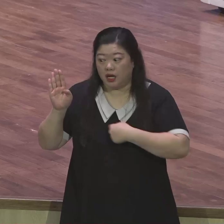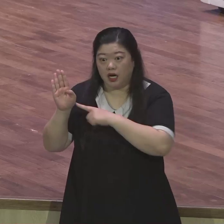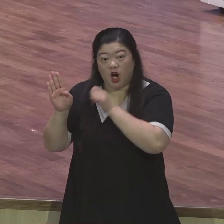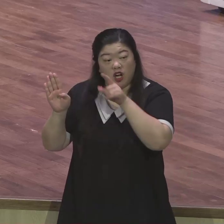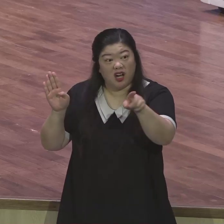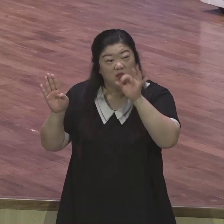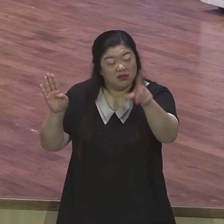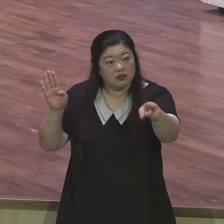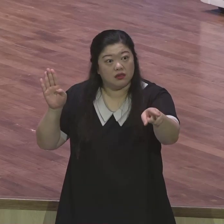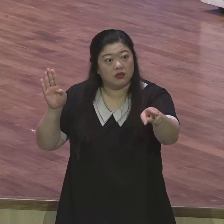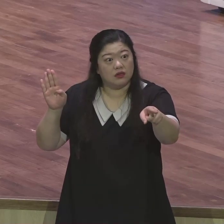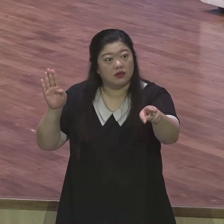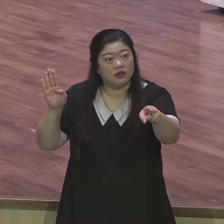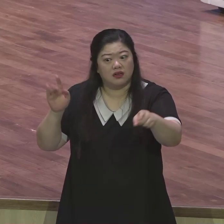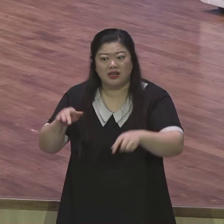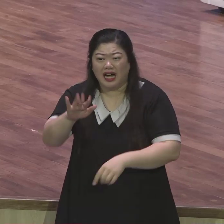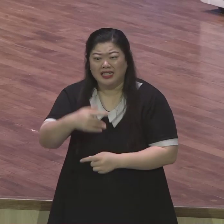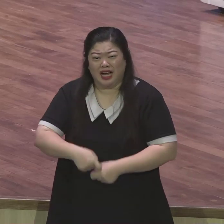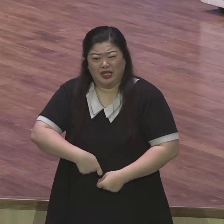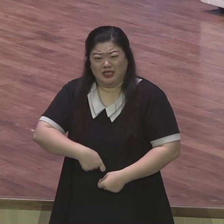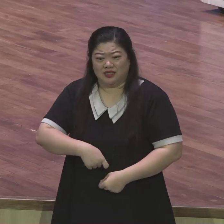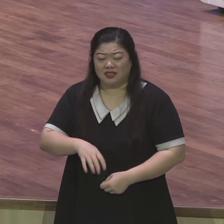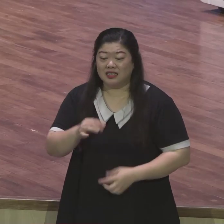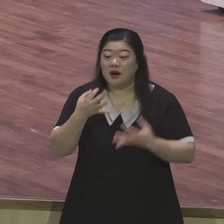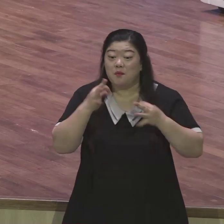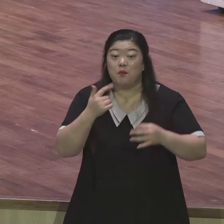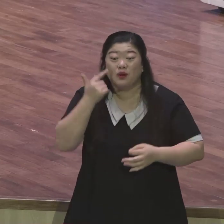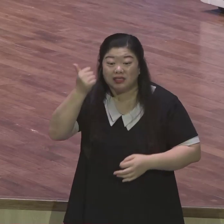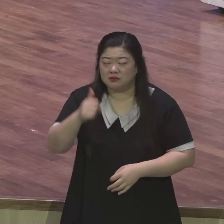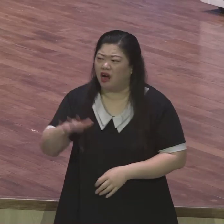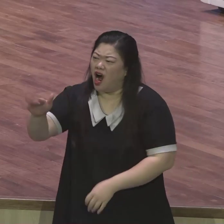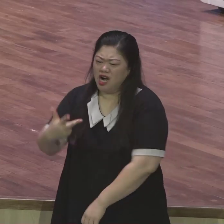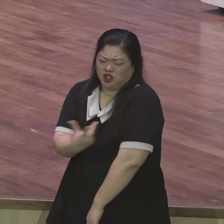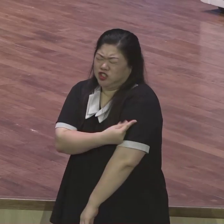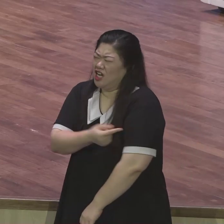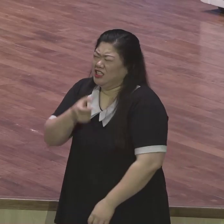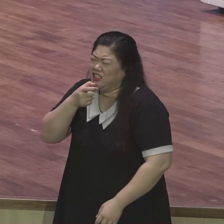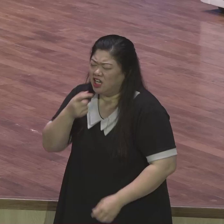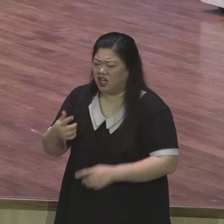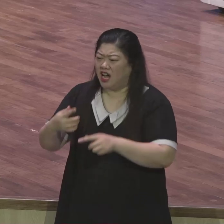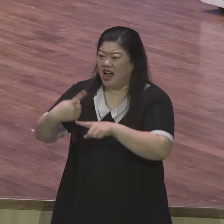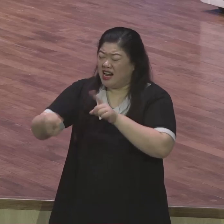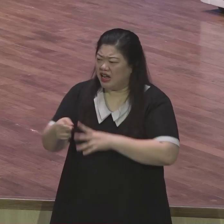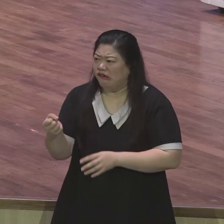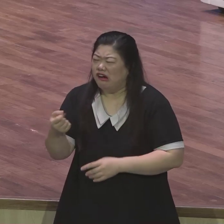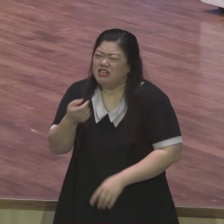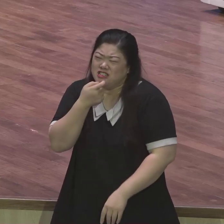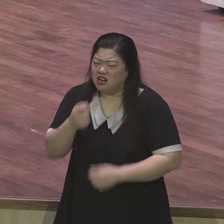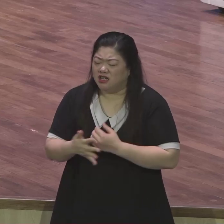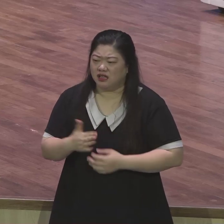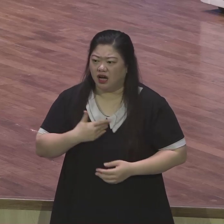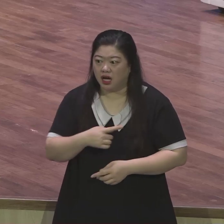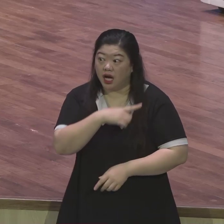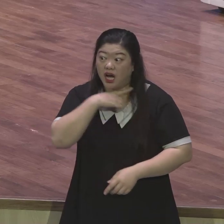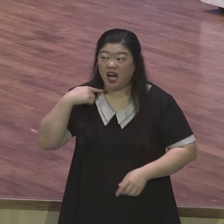나는 주사 맞는 것도 싫어하는데 칼 들어온 거 정말 못해 절대 못해! 이러시더라고요 그러면서 하시는 말씀이 그러나